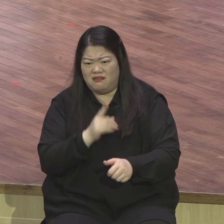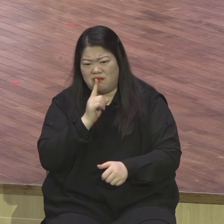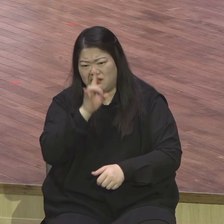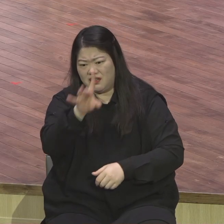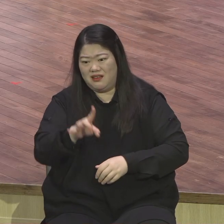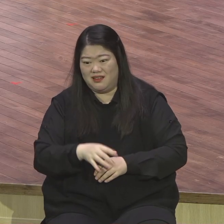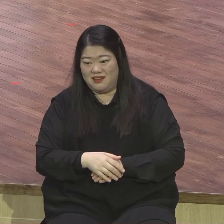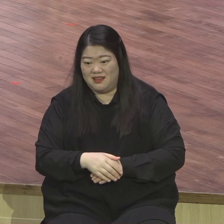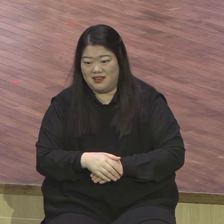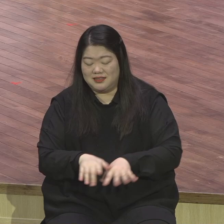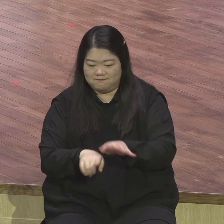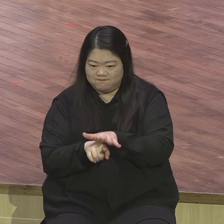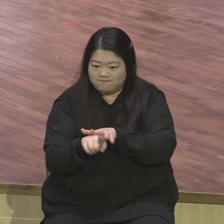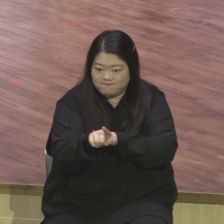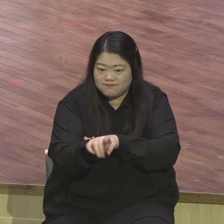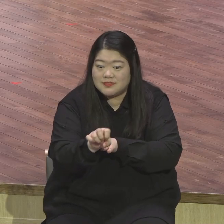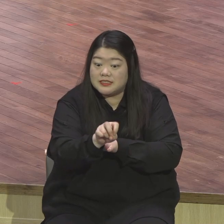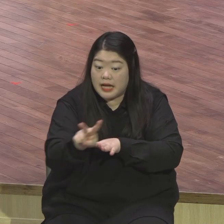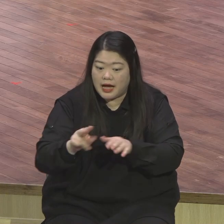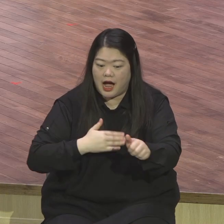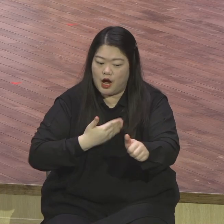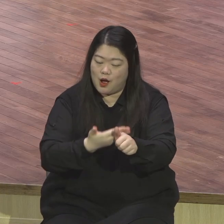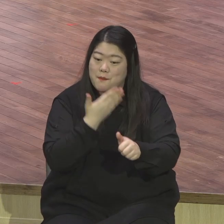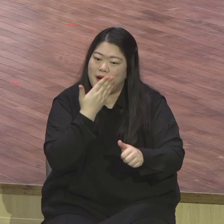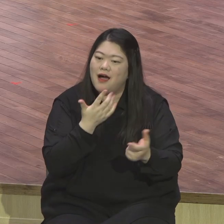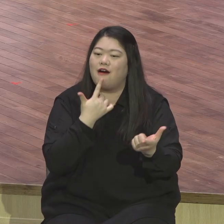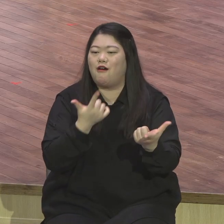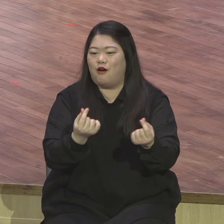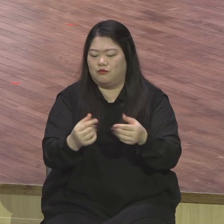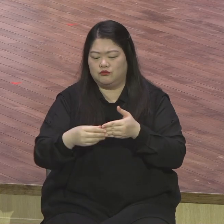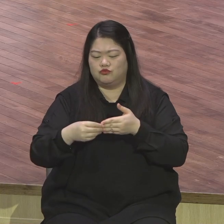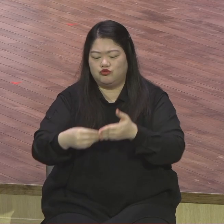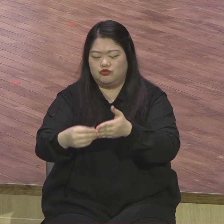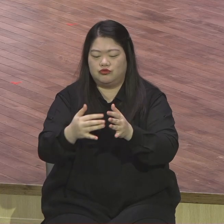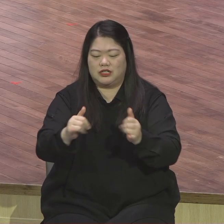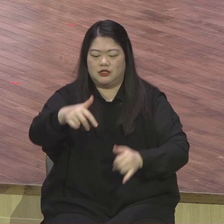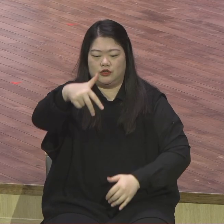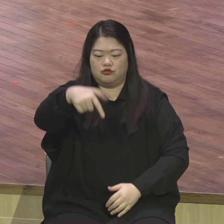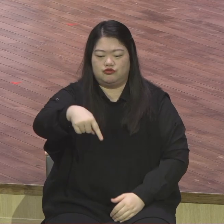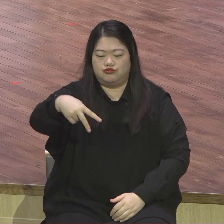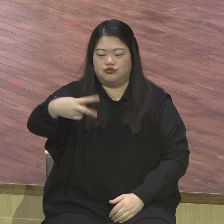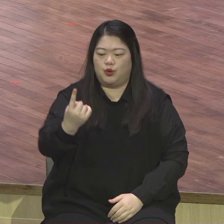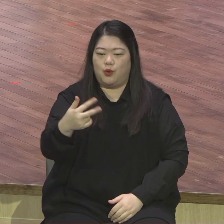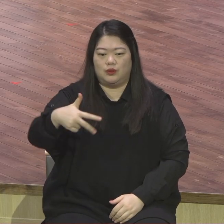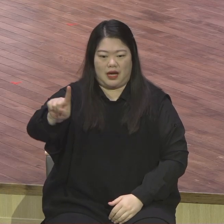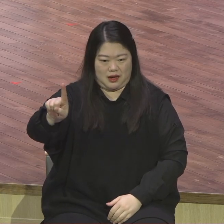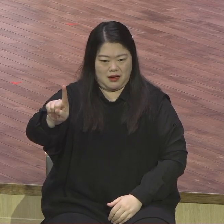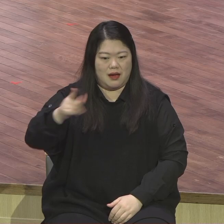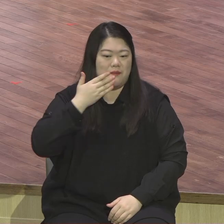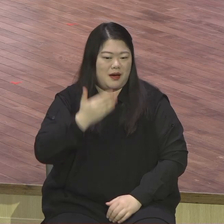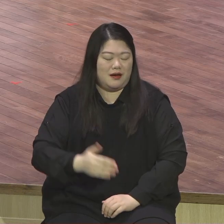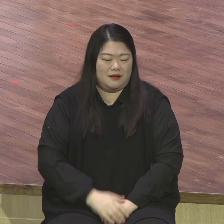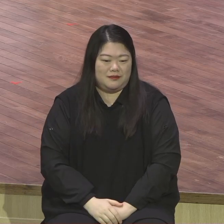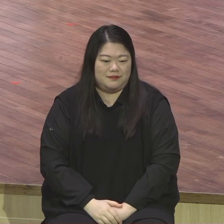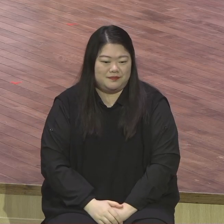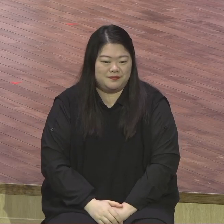서밋에 당당히 올라서서 문화 작품을 그렇게 만드는 전문기관이 되도록 우리 기도해야 돼요 그래서 제가